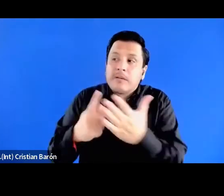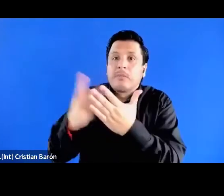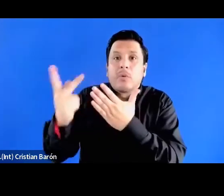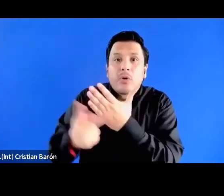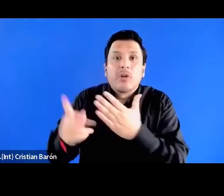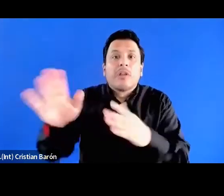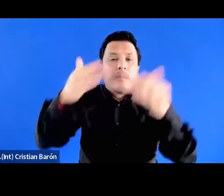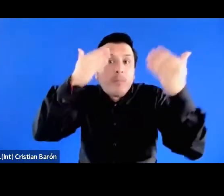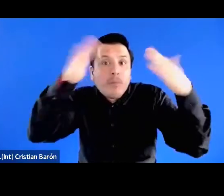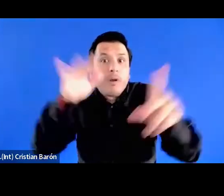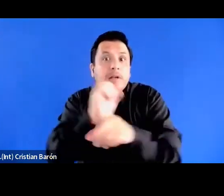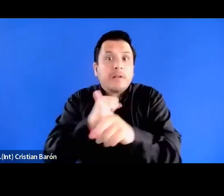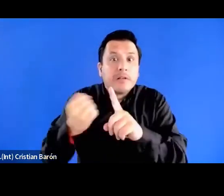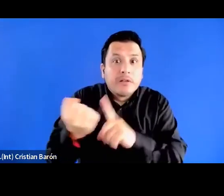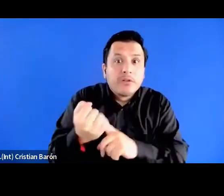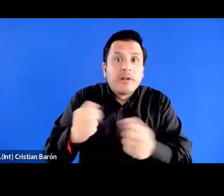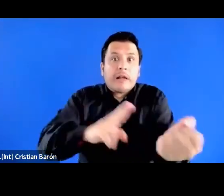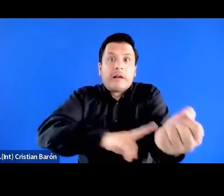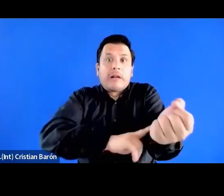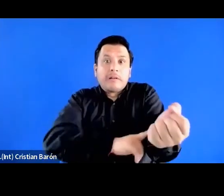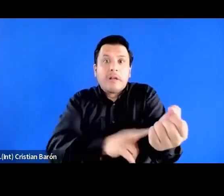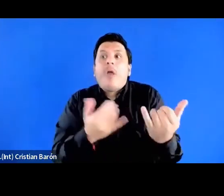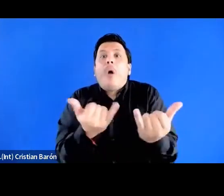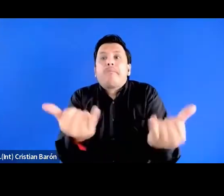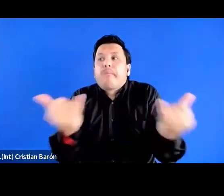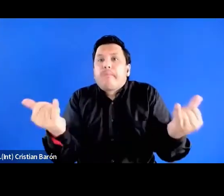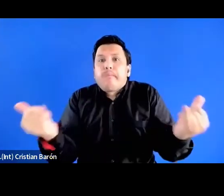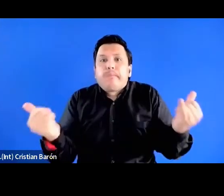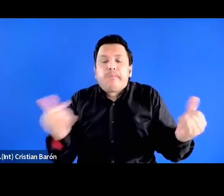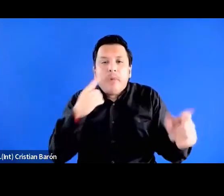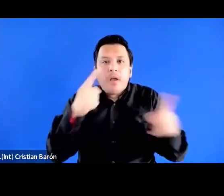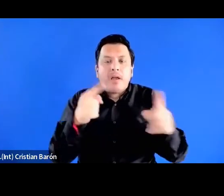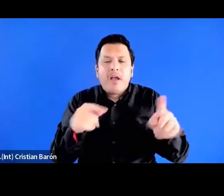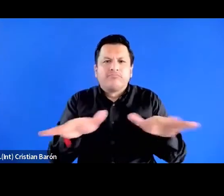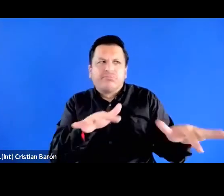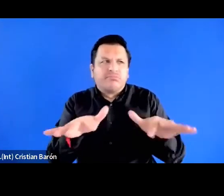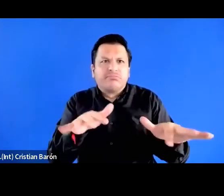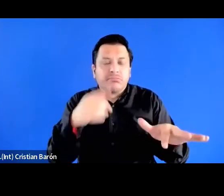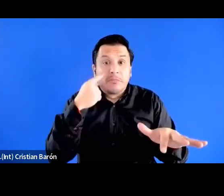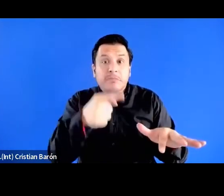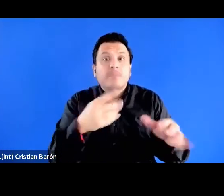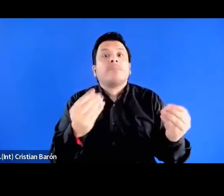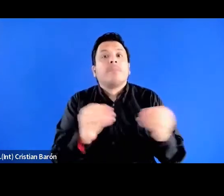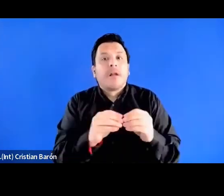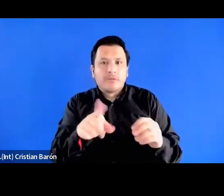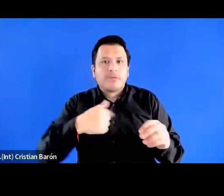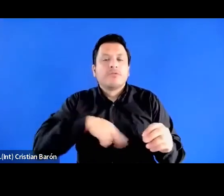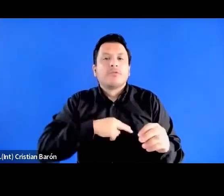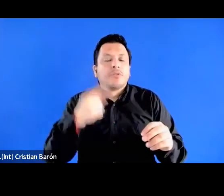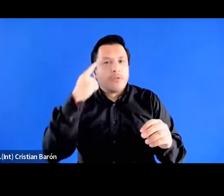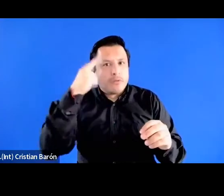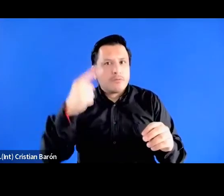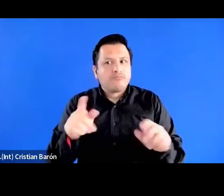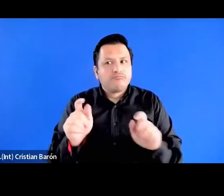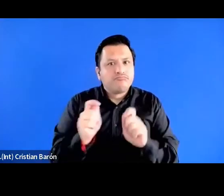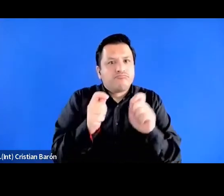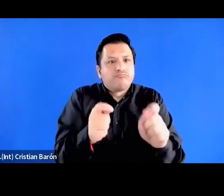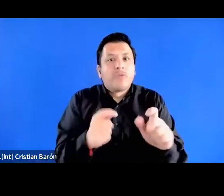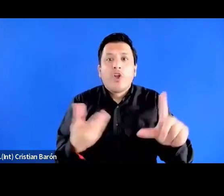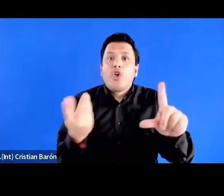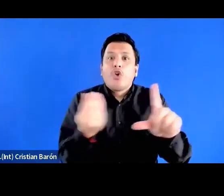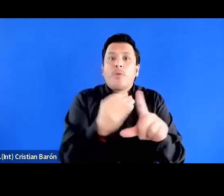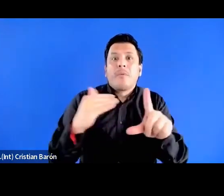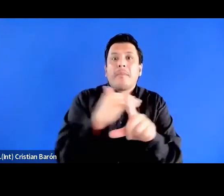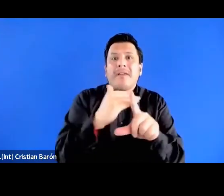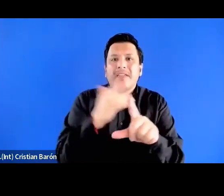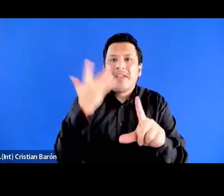social y racial que hoy se muestran en crisis y de la responsabilidad que pueden asumir las clases medias negras